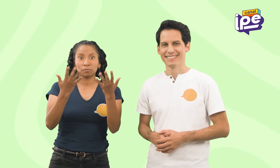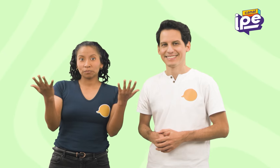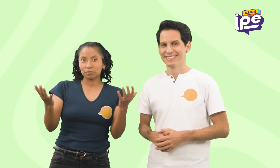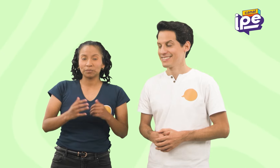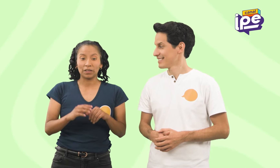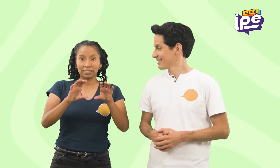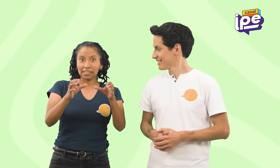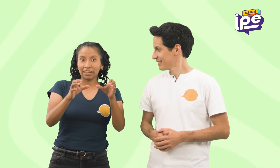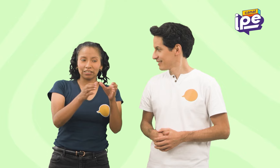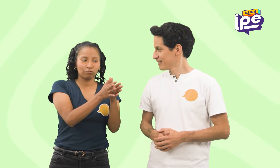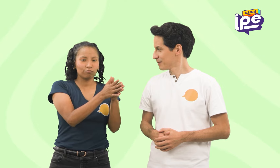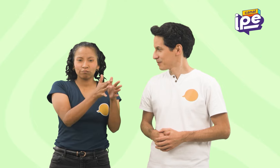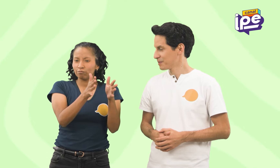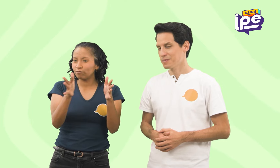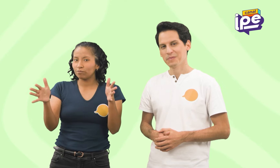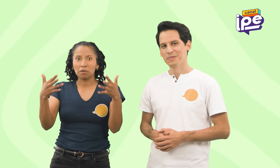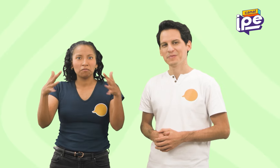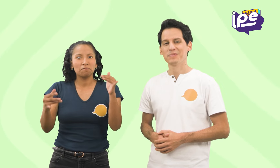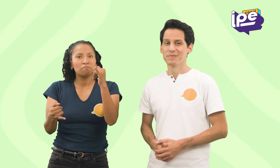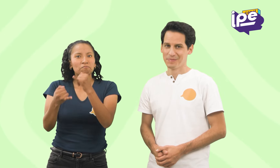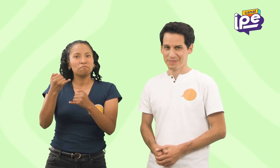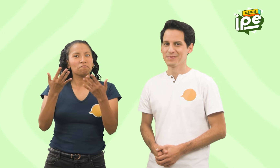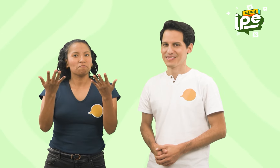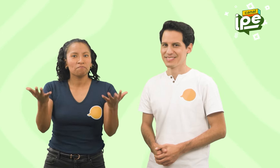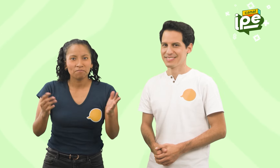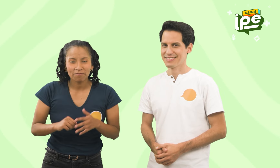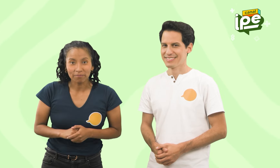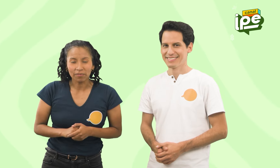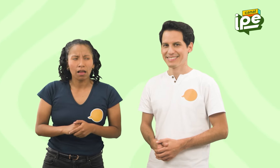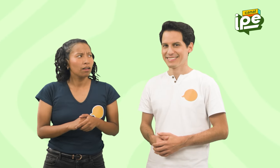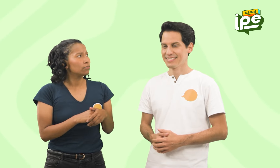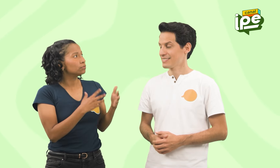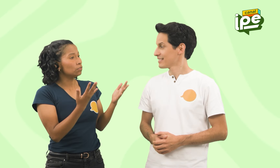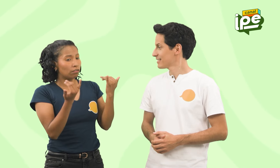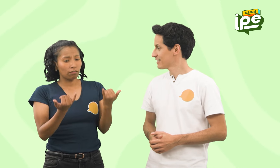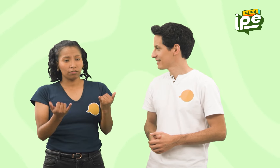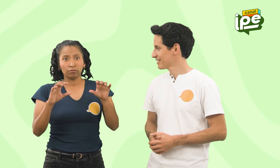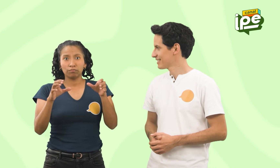Bueno, hemos llegado al final de la clase. ¿Qué te ha parecido la clase de hoy?